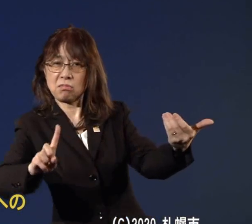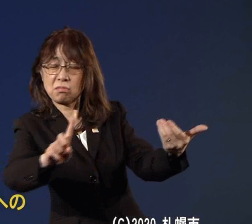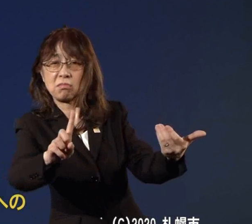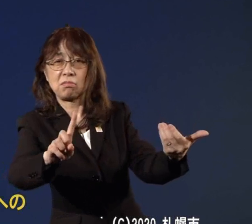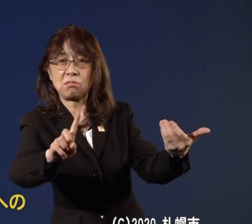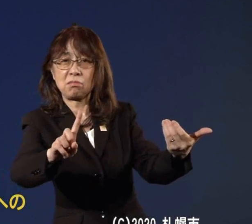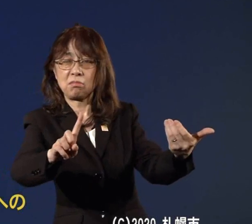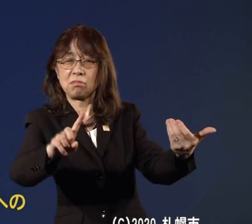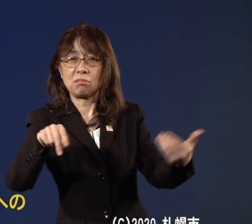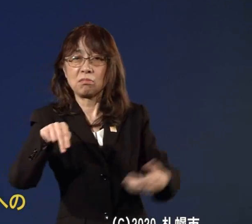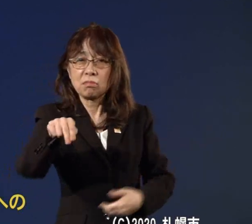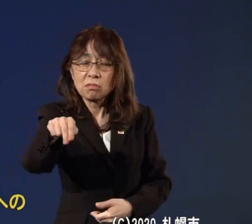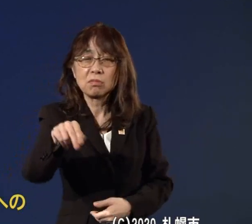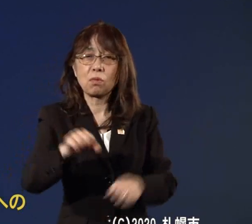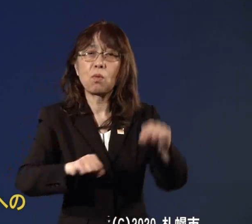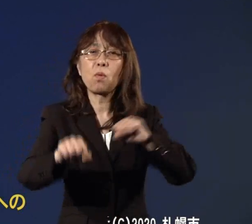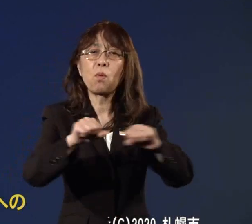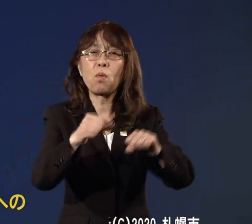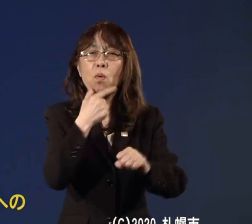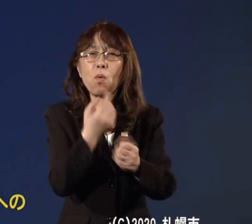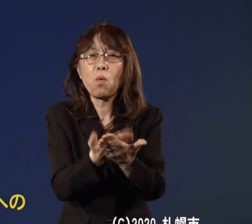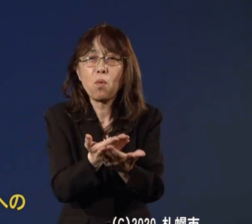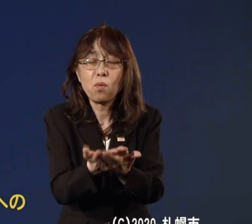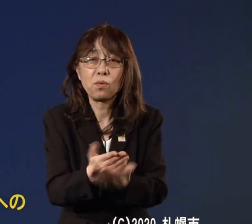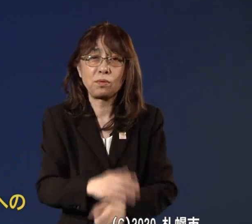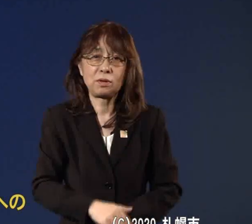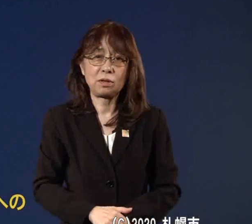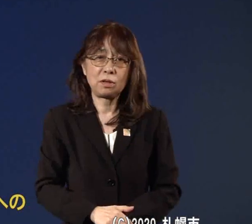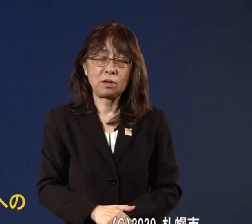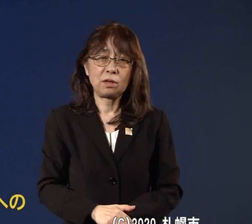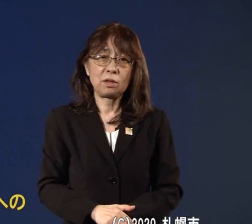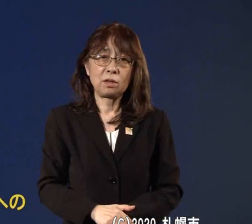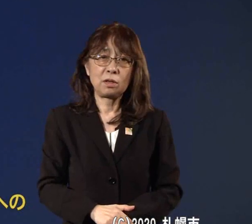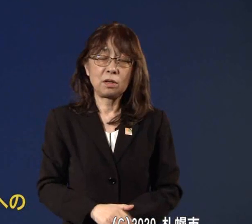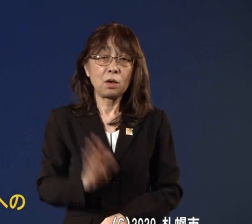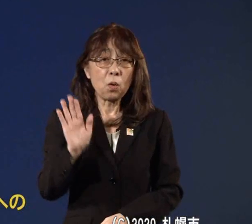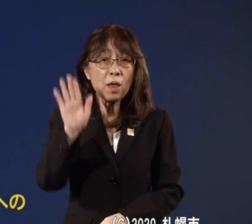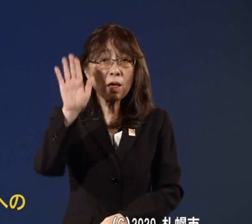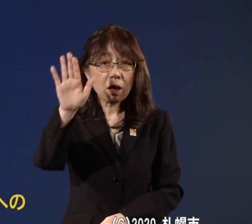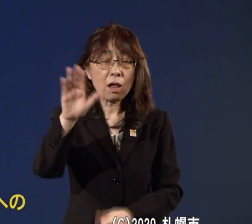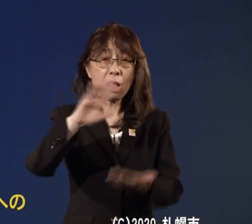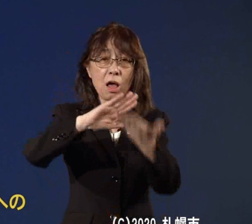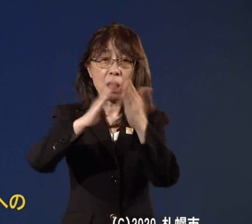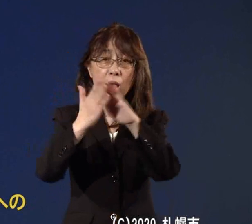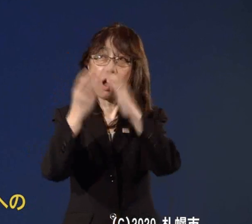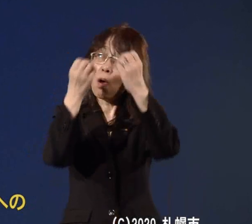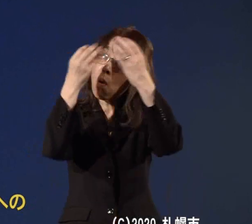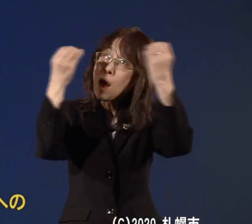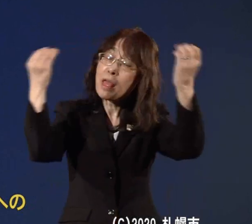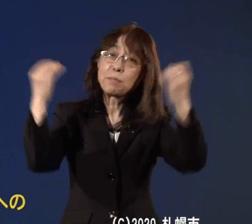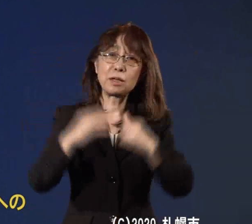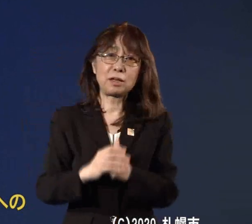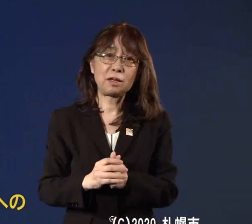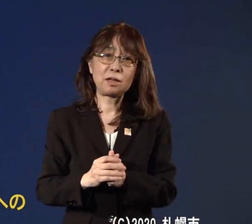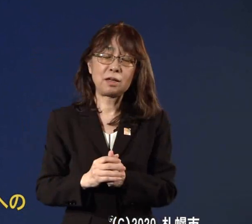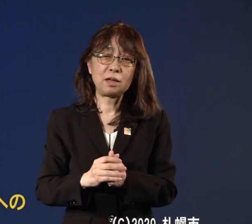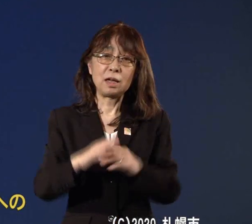と思いますそれからこれからお花見の札幌も桜が開花を